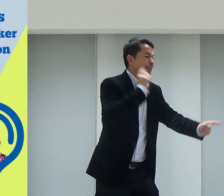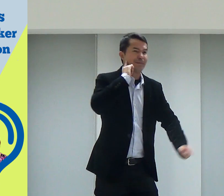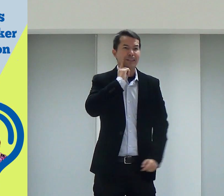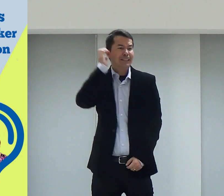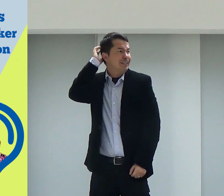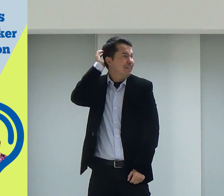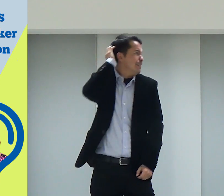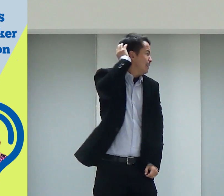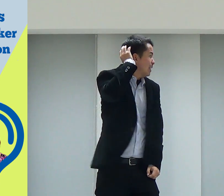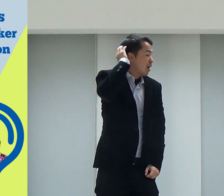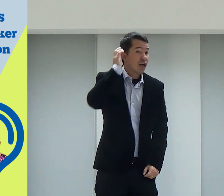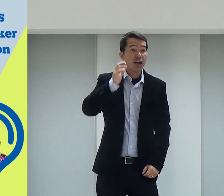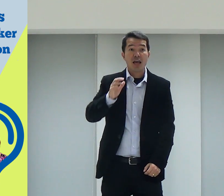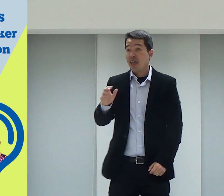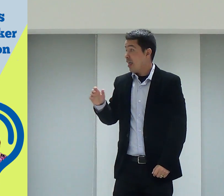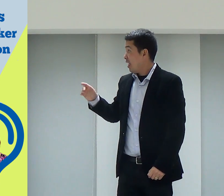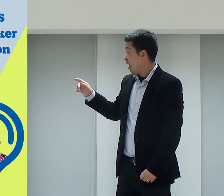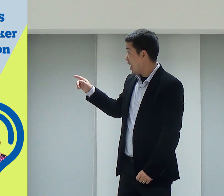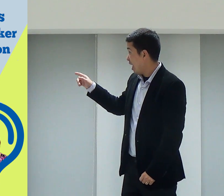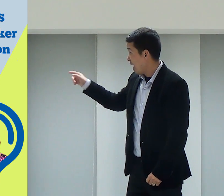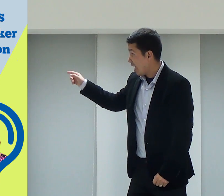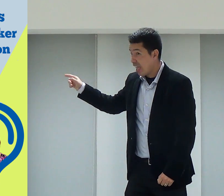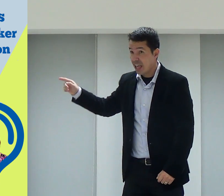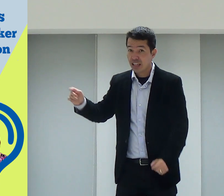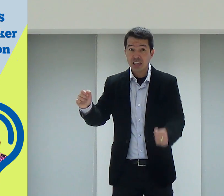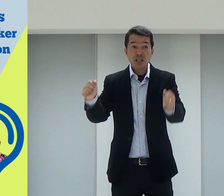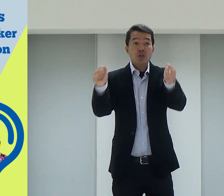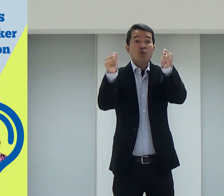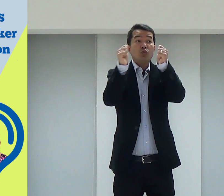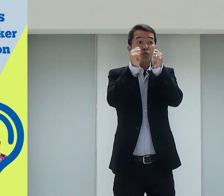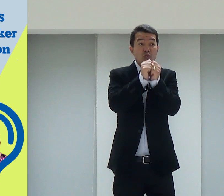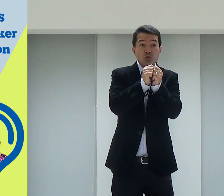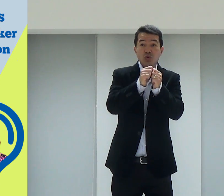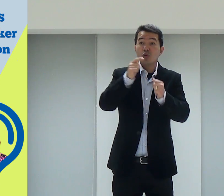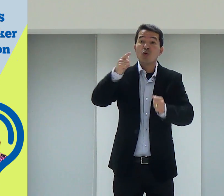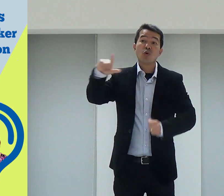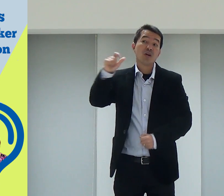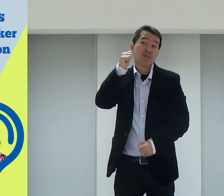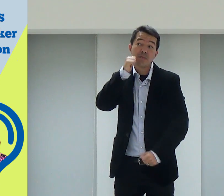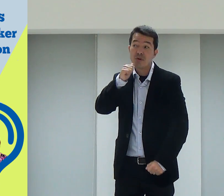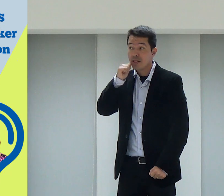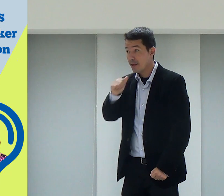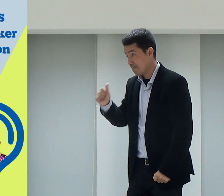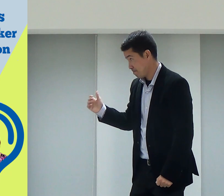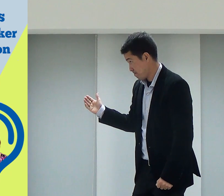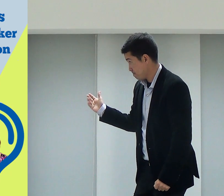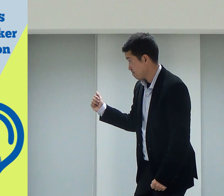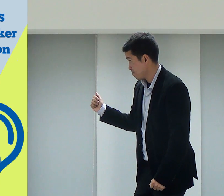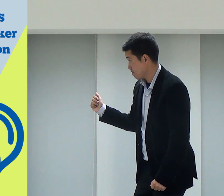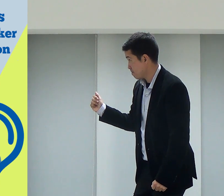preciso, eu tenho que ajudar esses surdos. Como é que eu vou fazer? Então, ela, junto com uma outra moça,